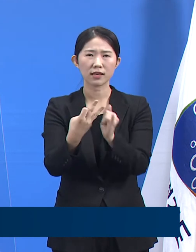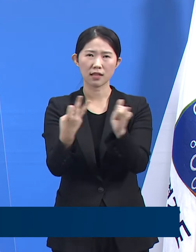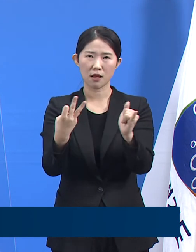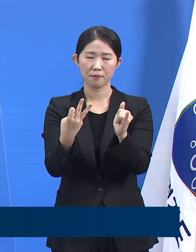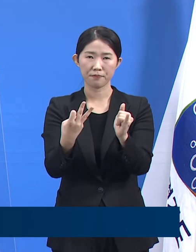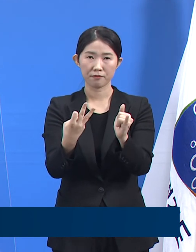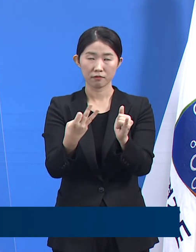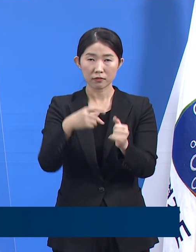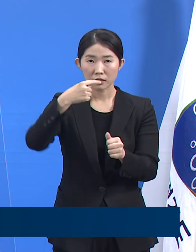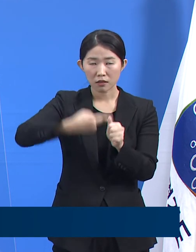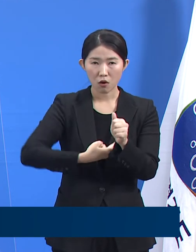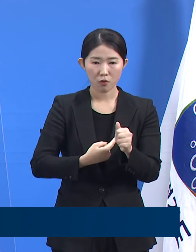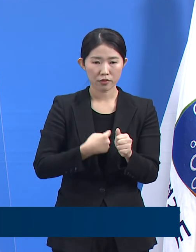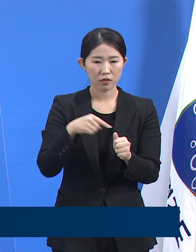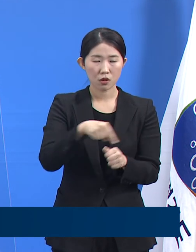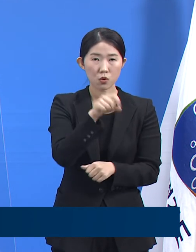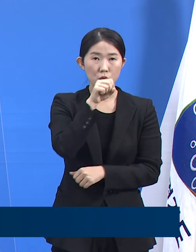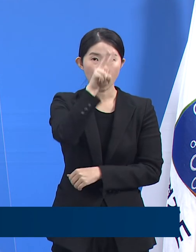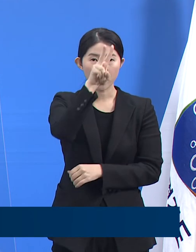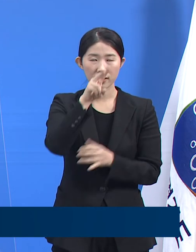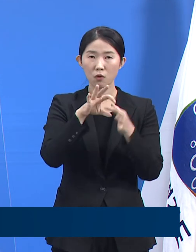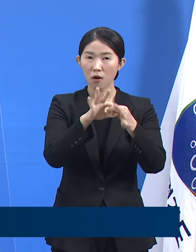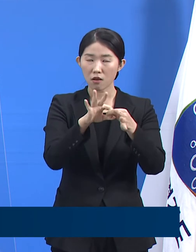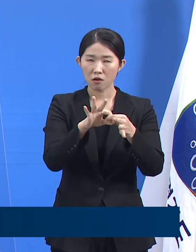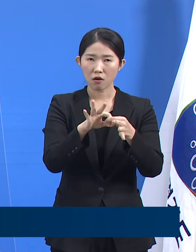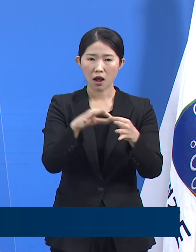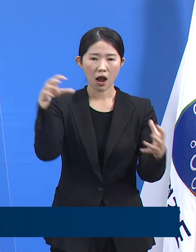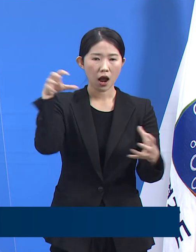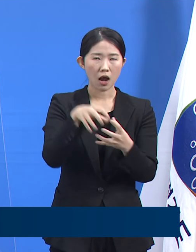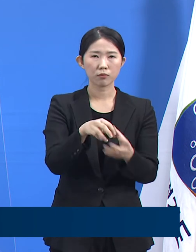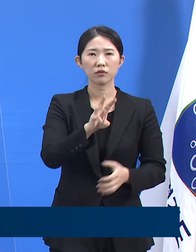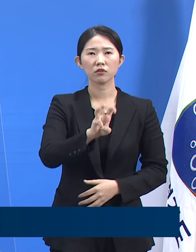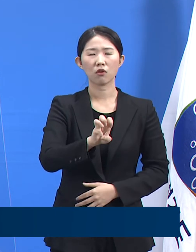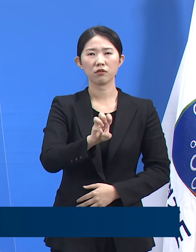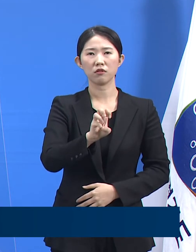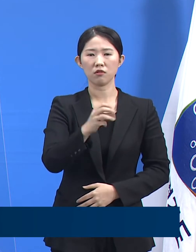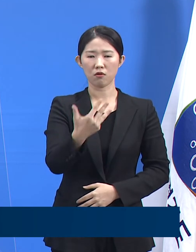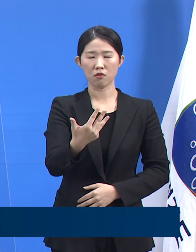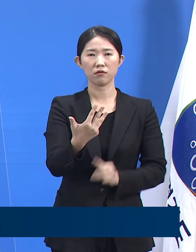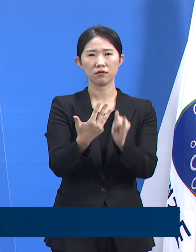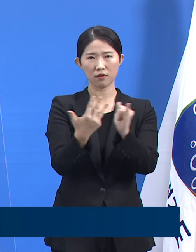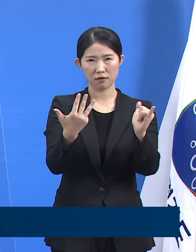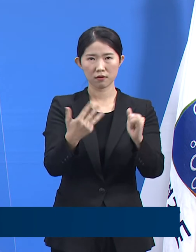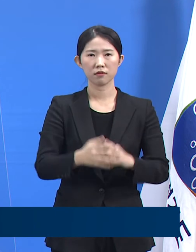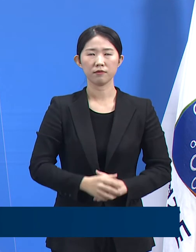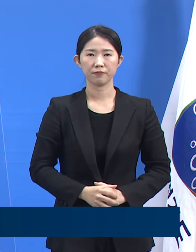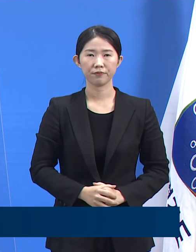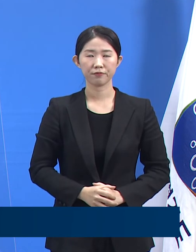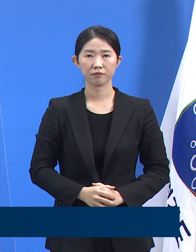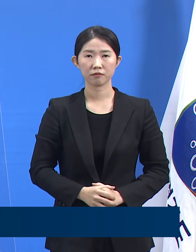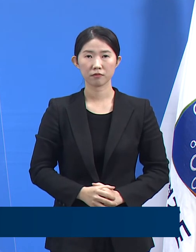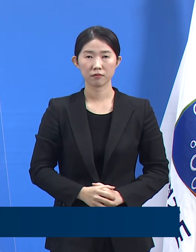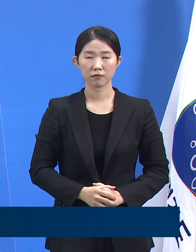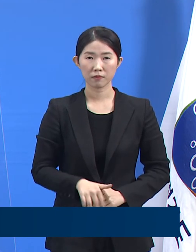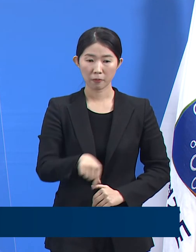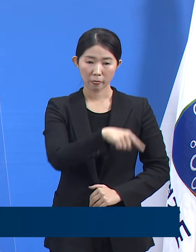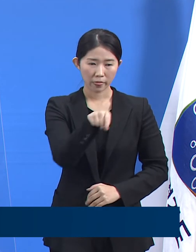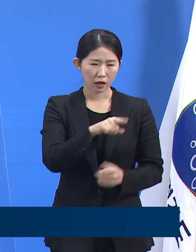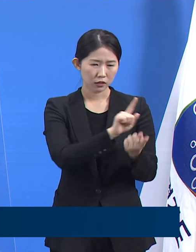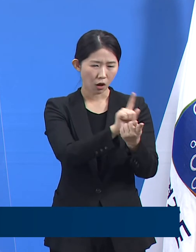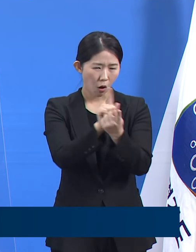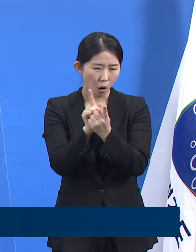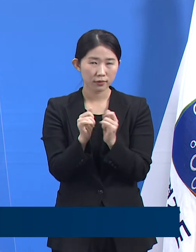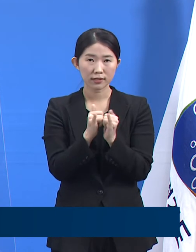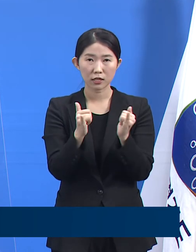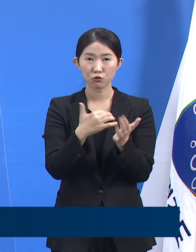관련 클러스터의 총 확진자는 38명으로 확인되었습니다. 관련된 접촉자 120명에